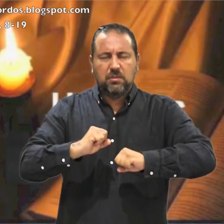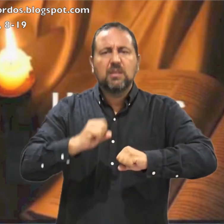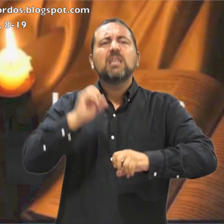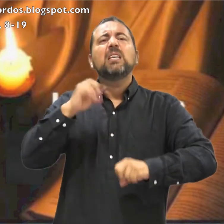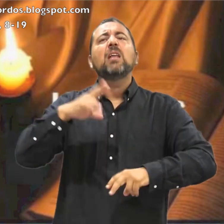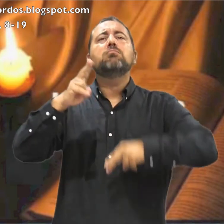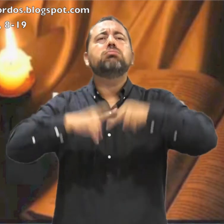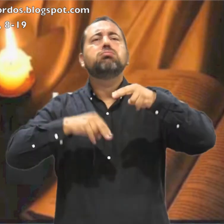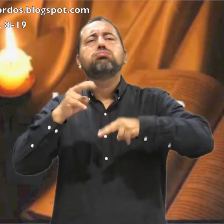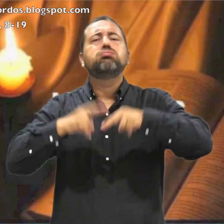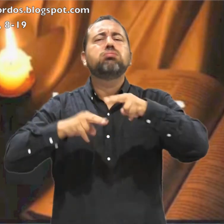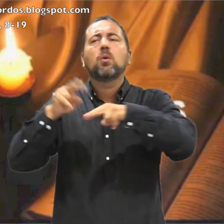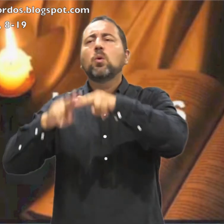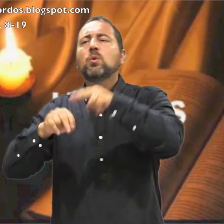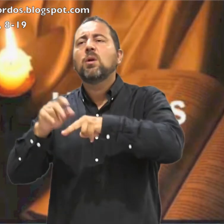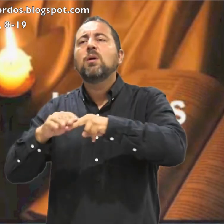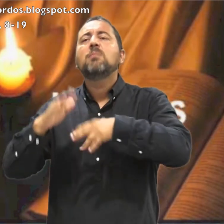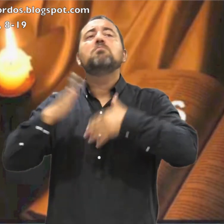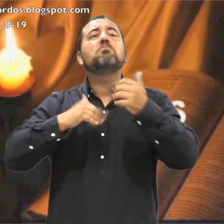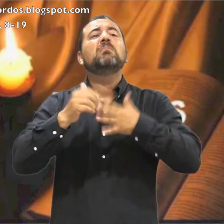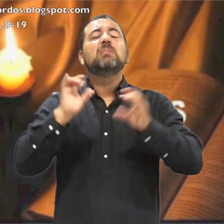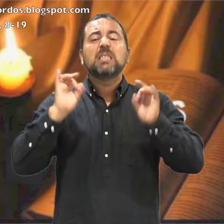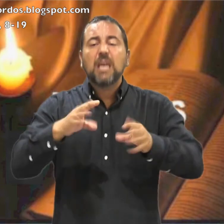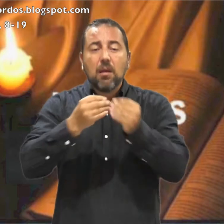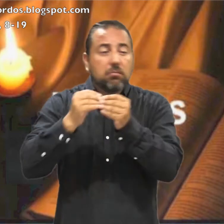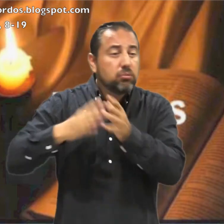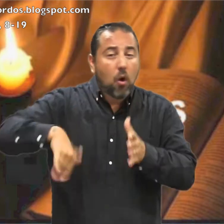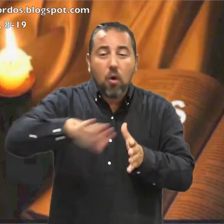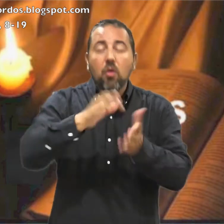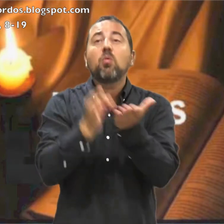Como arquitecto Y constructor Iba a ser Dios